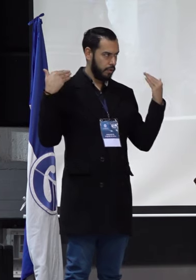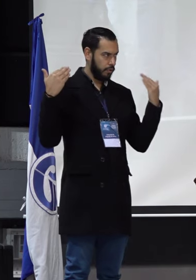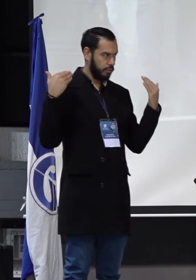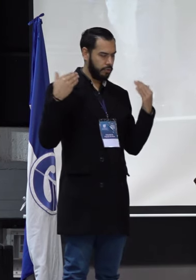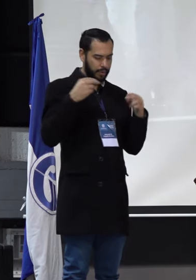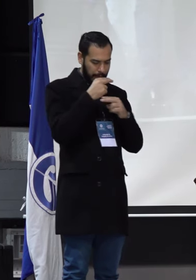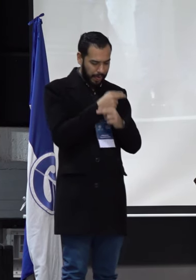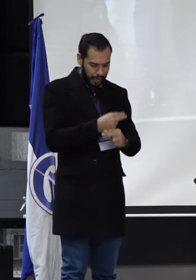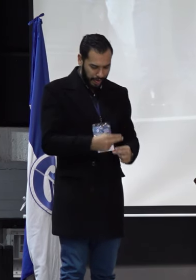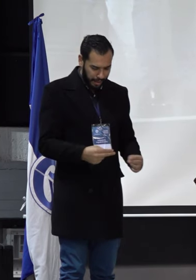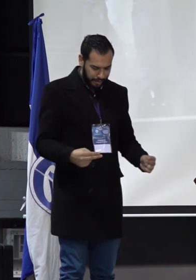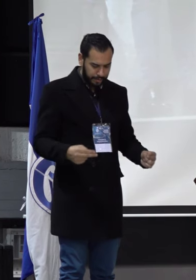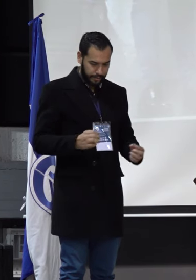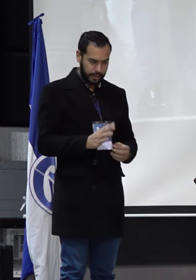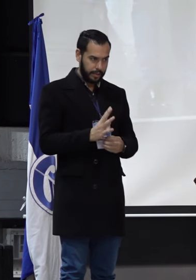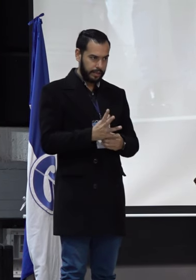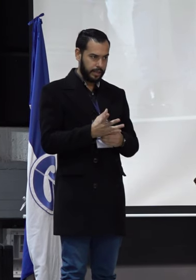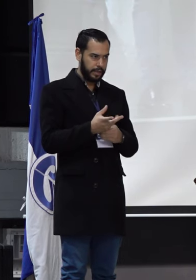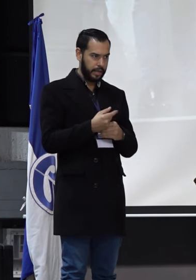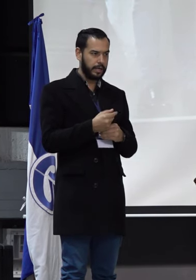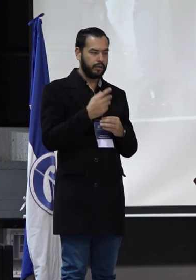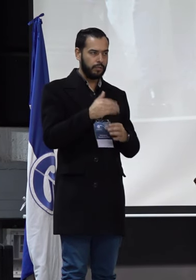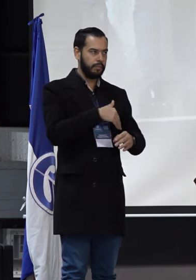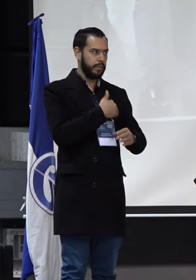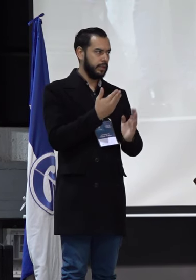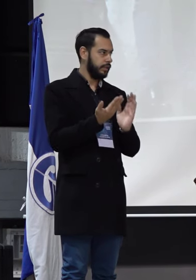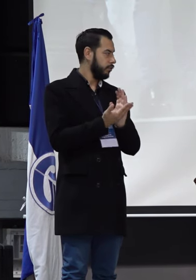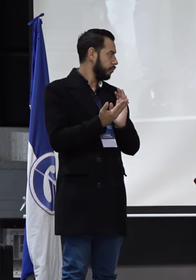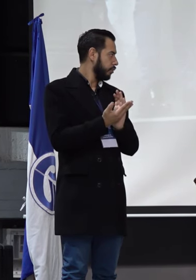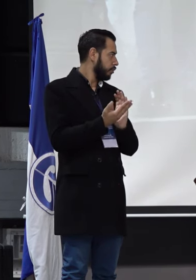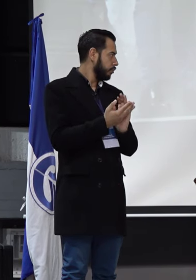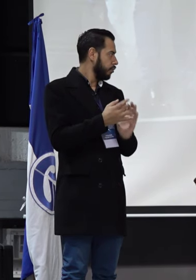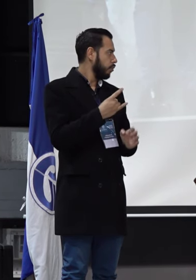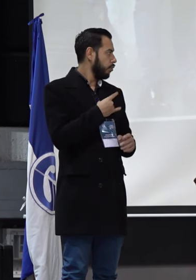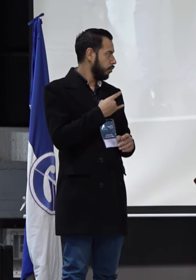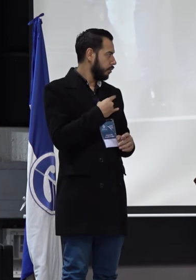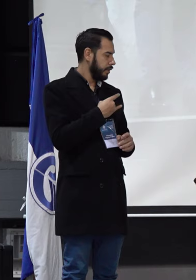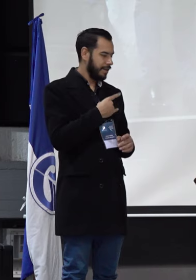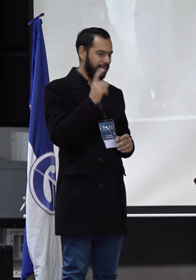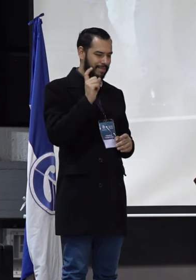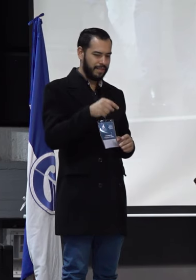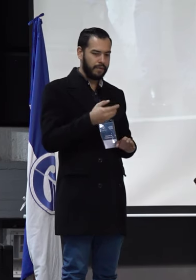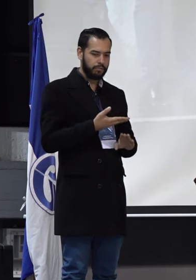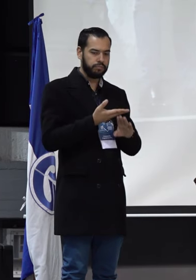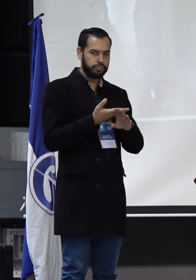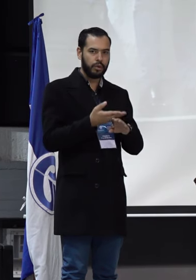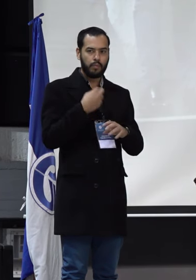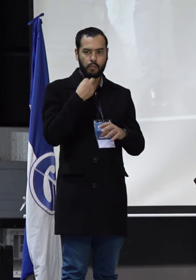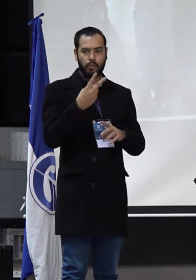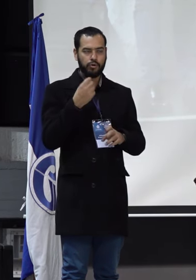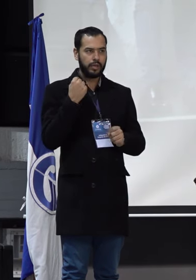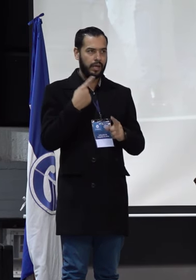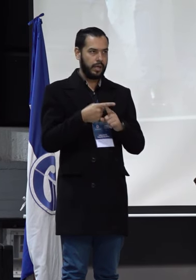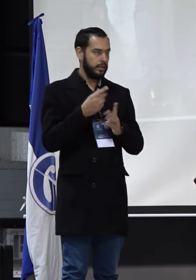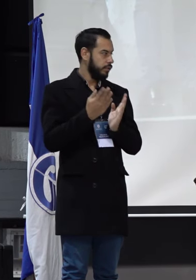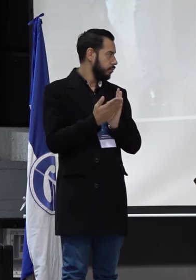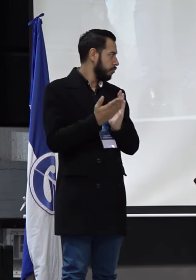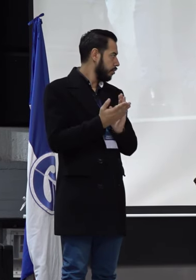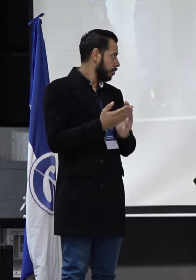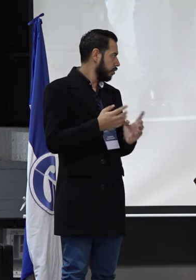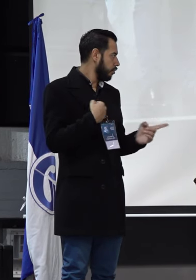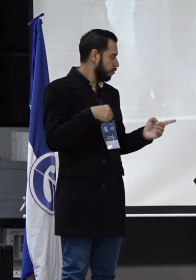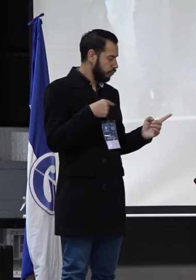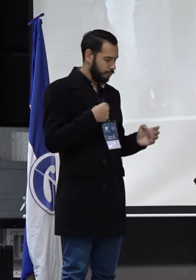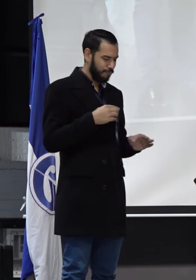primera infancia y en artes con el Ministerio de Educación. La universidad tiene que garantizar que se escuche a la voz de los egresados. Nosotros vamos a ser los